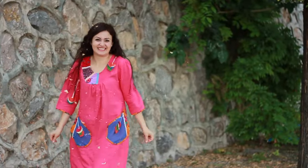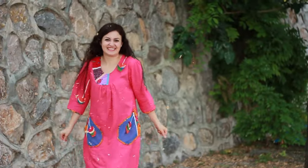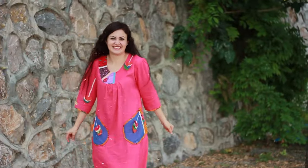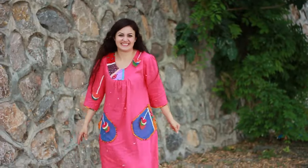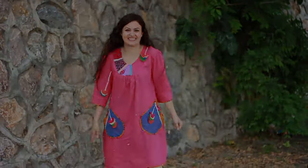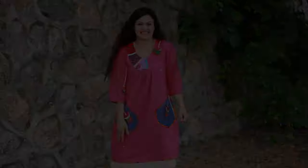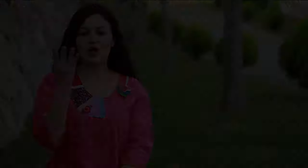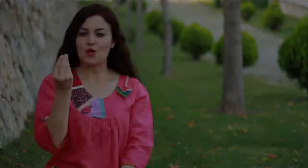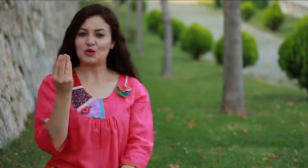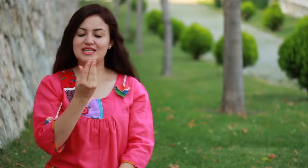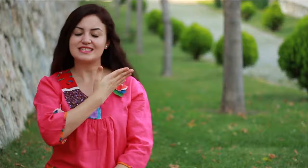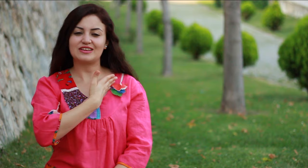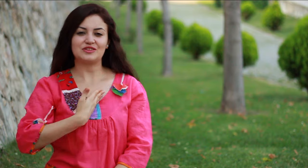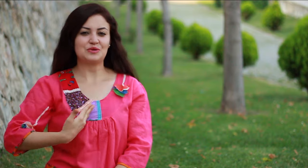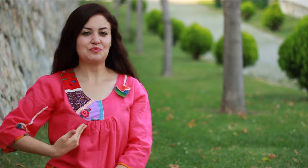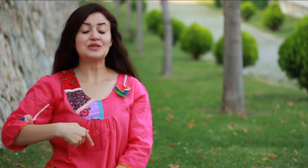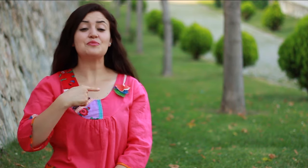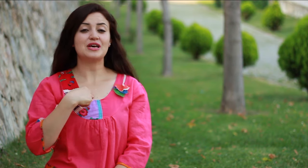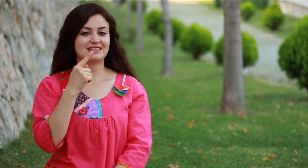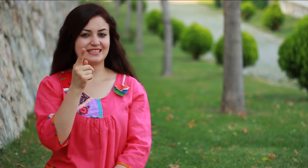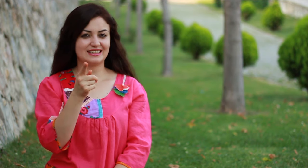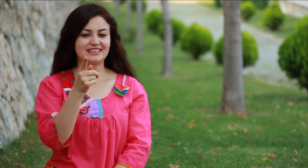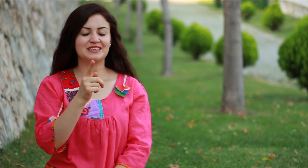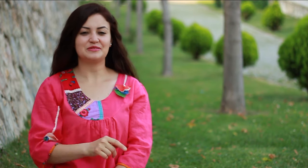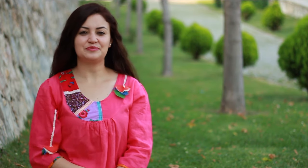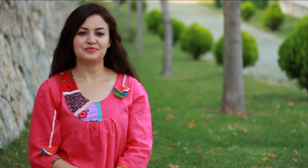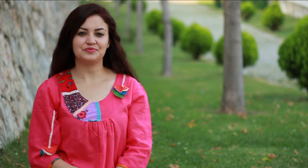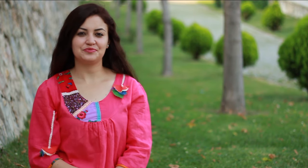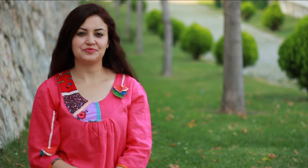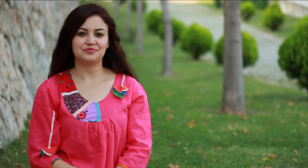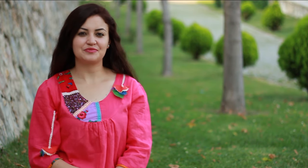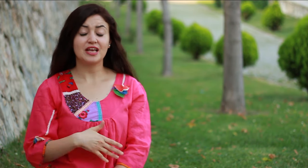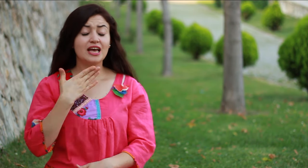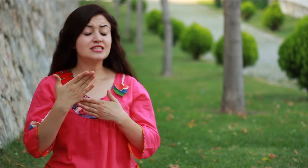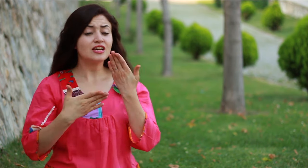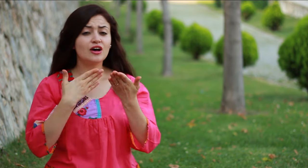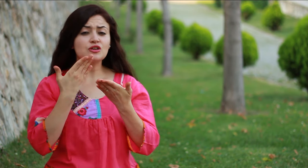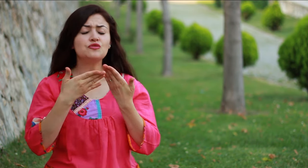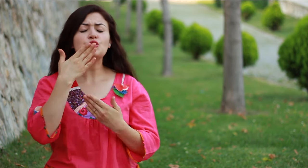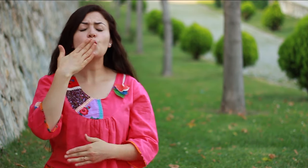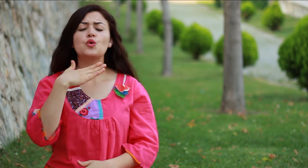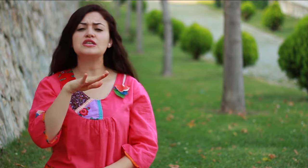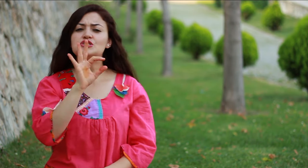Öyle sevdim ki ben seni Tarifi yok hiçbir